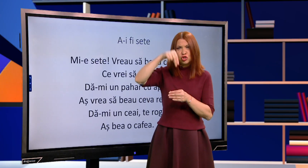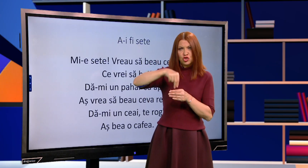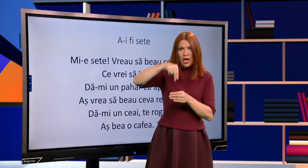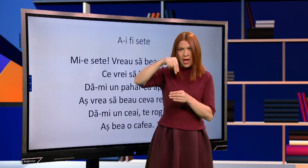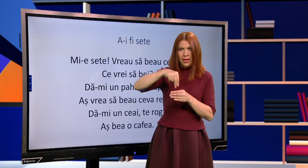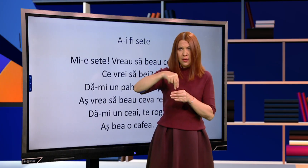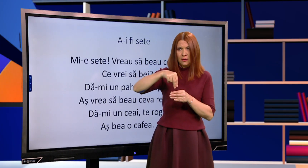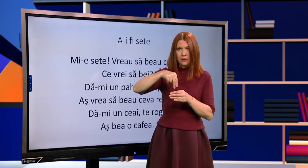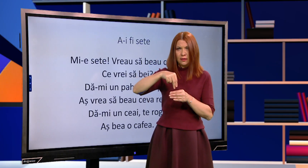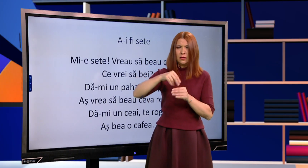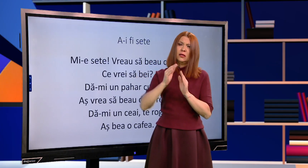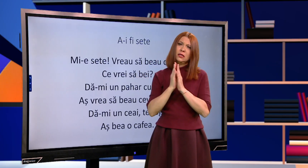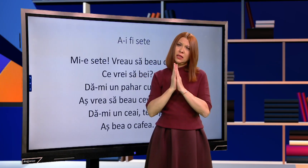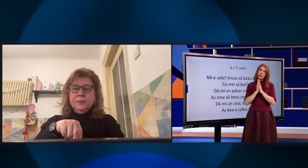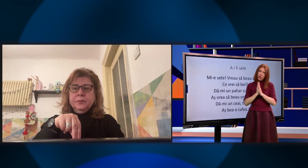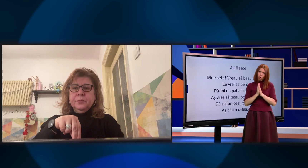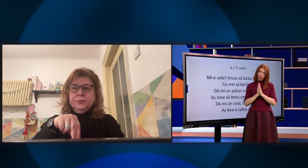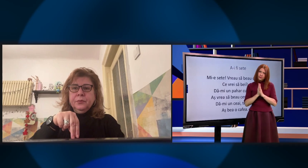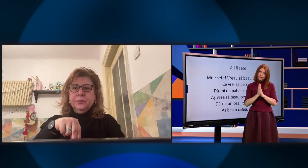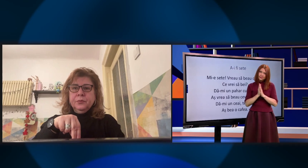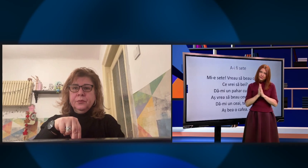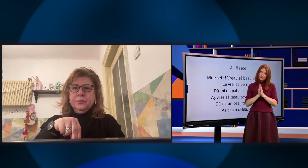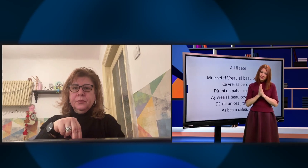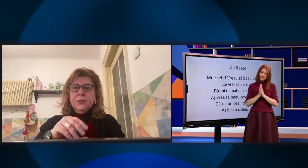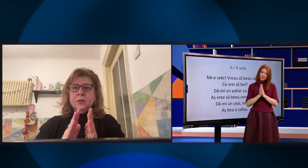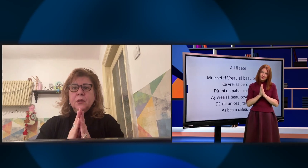Un ceai. Ceai. Te rog.